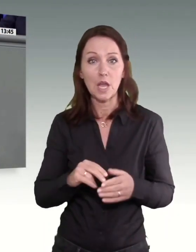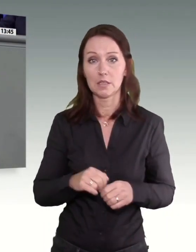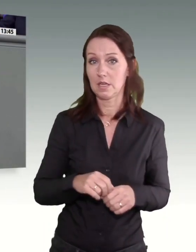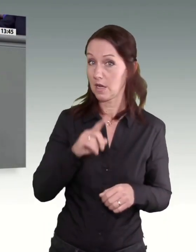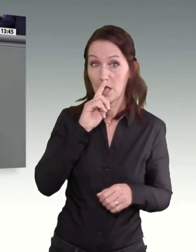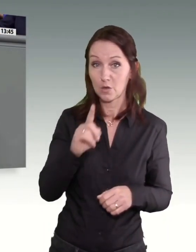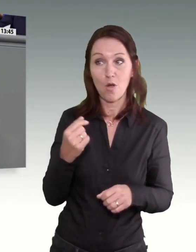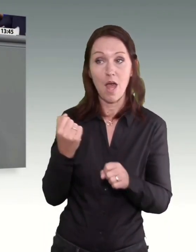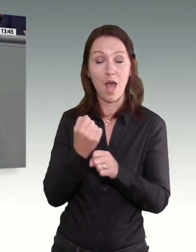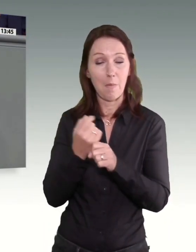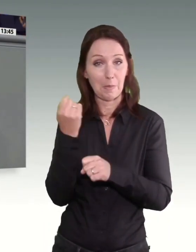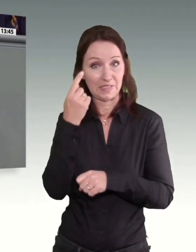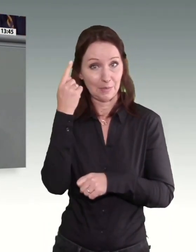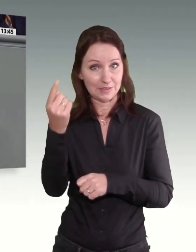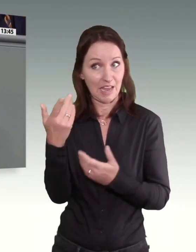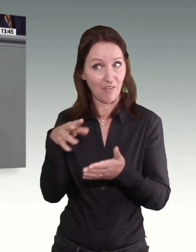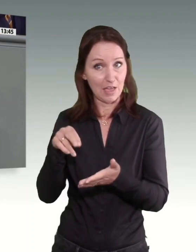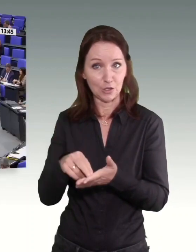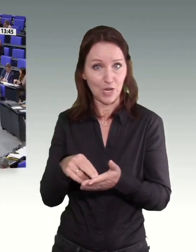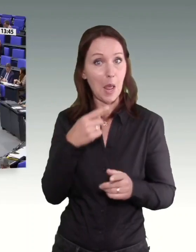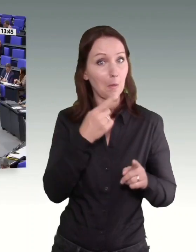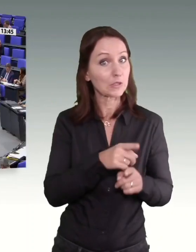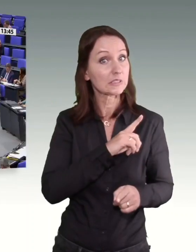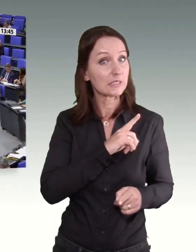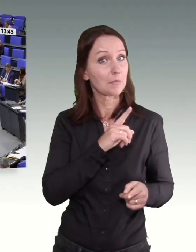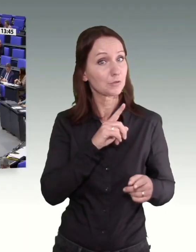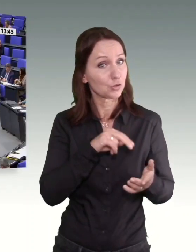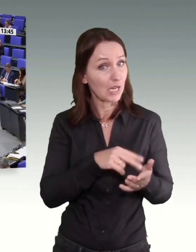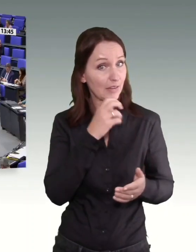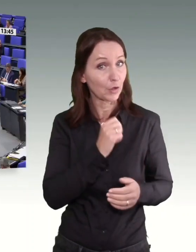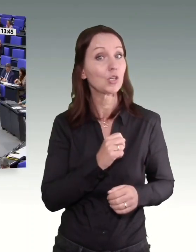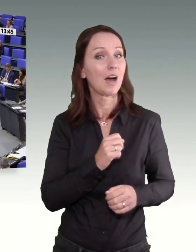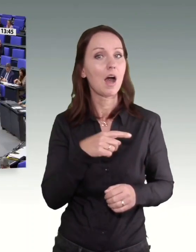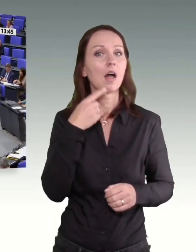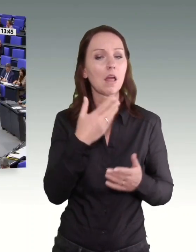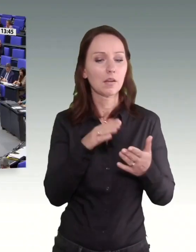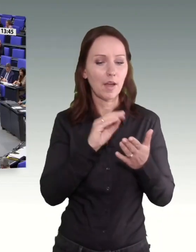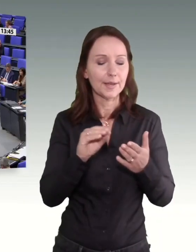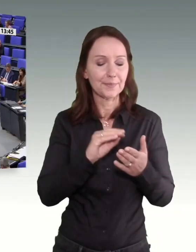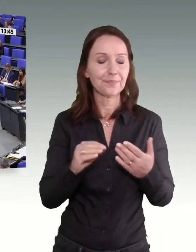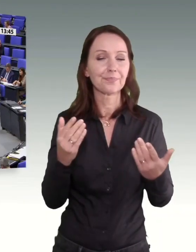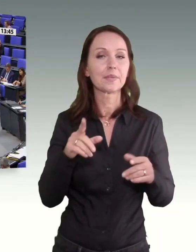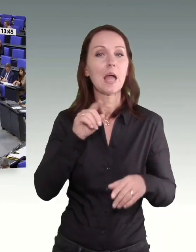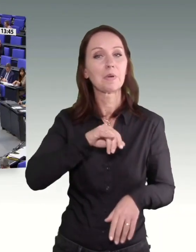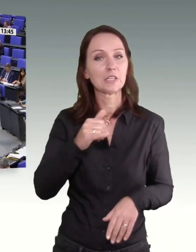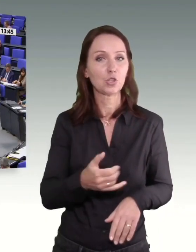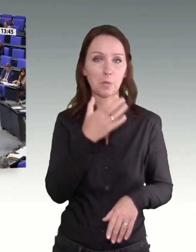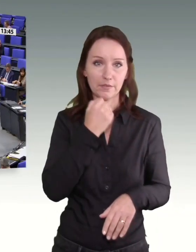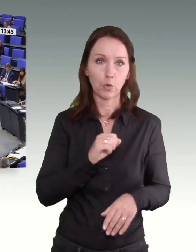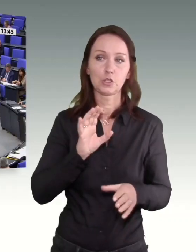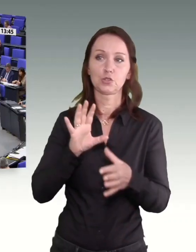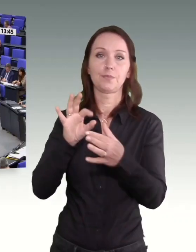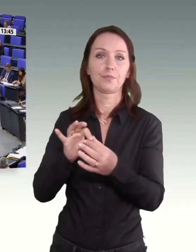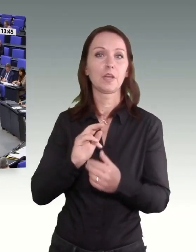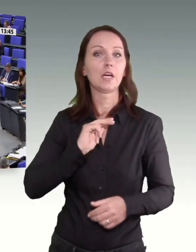Betriebsratsarbeit. Aber dann ging ja der Satz weiter. Sie wollten die Minijobs in die sozialversicherungspflichtige Beschäftigung